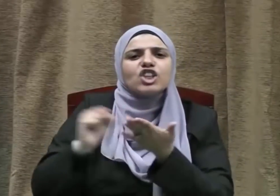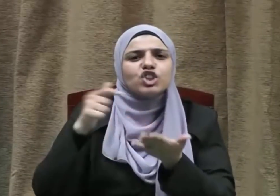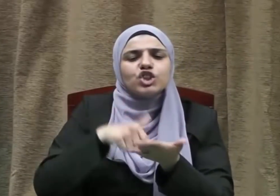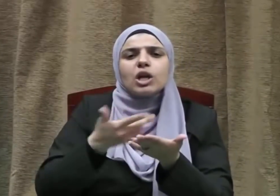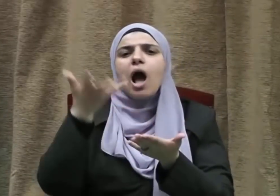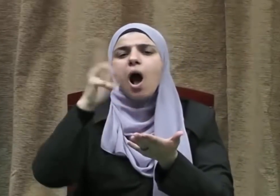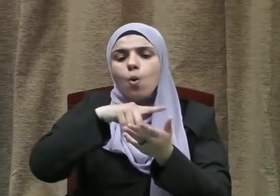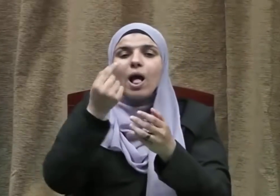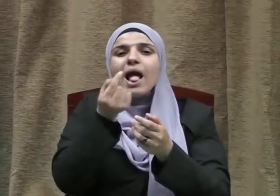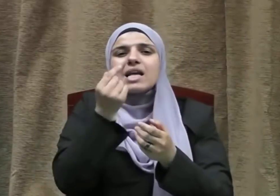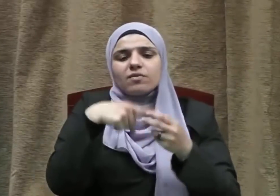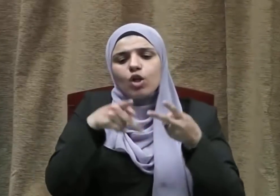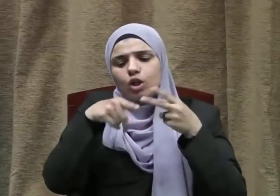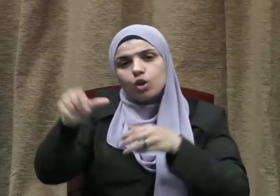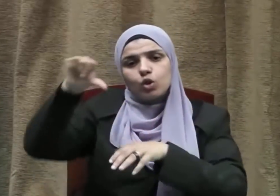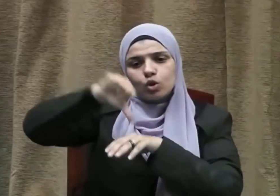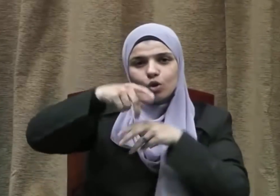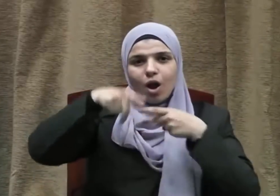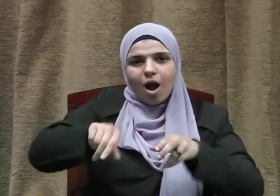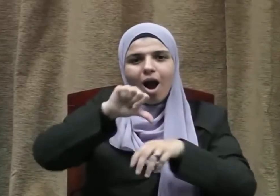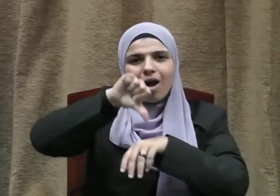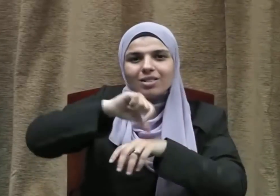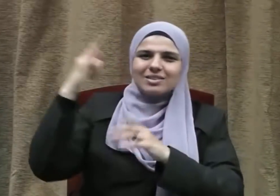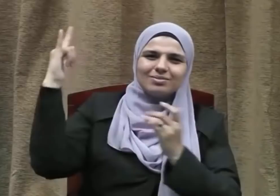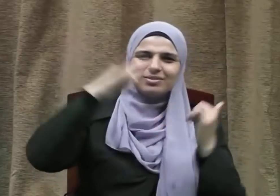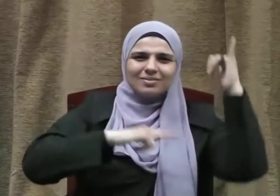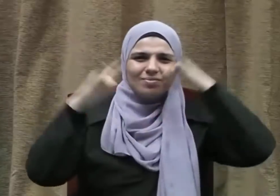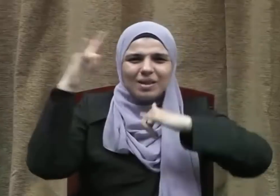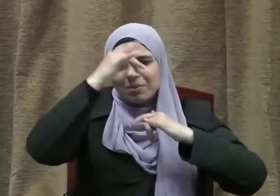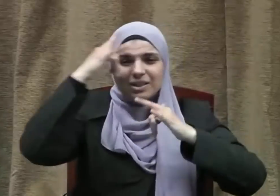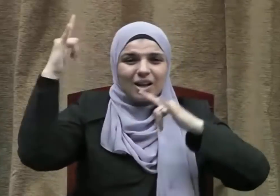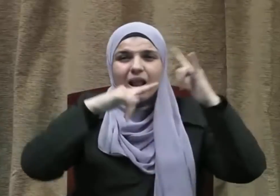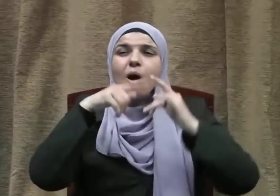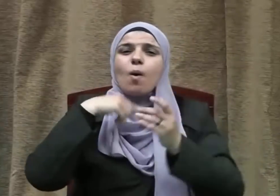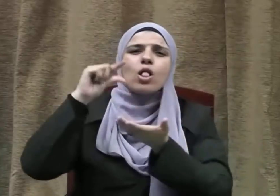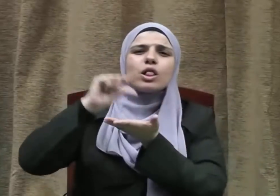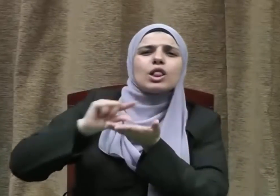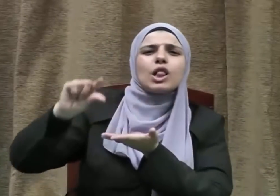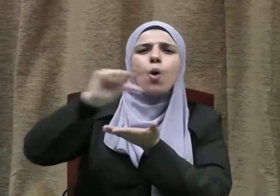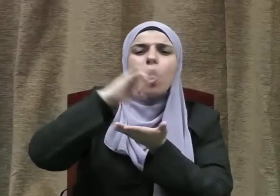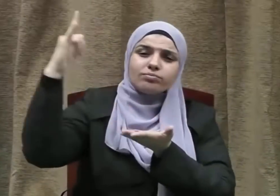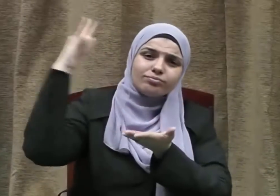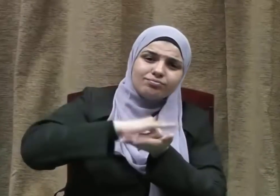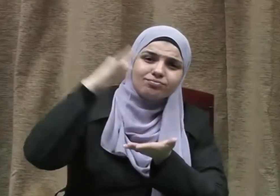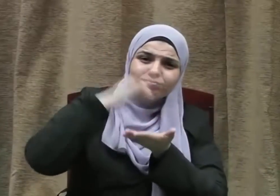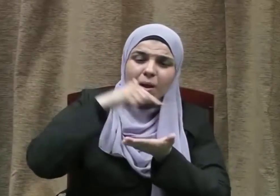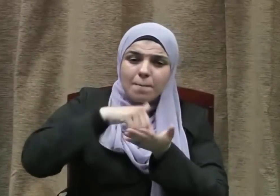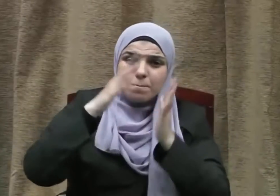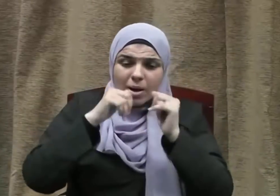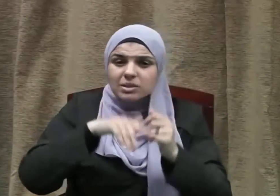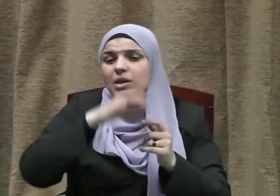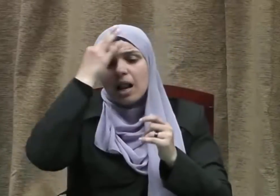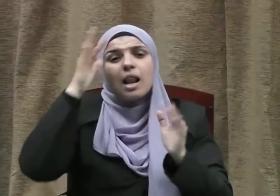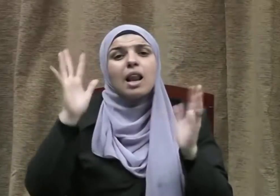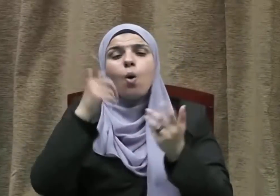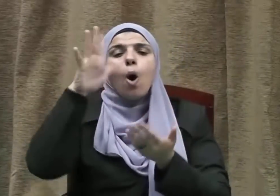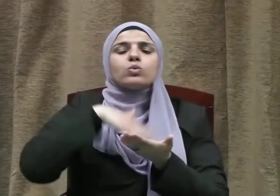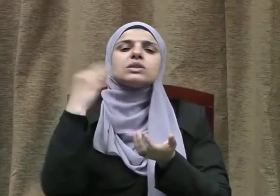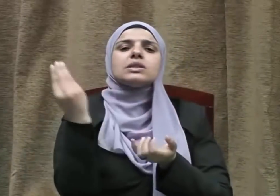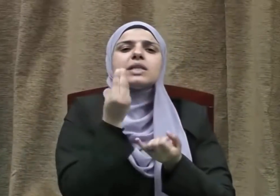تأشيرة أو إذن بالدخول إلى أرضها لأحد رعاية الدول الأخرى سواء